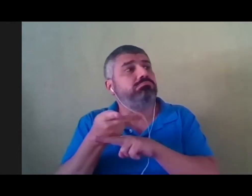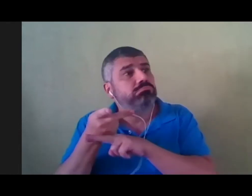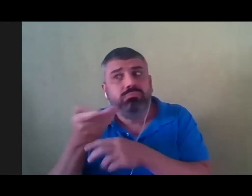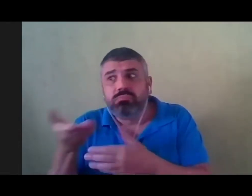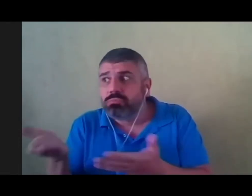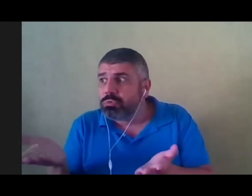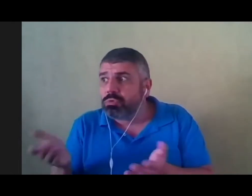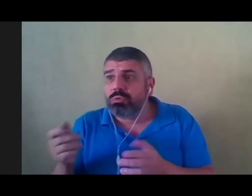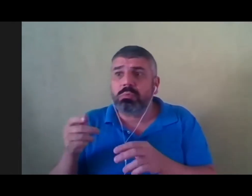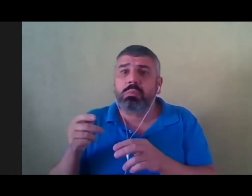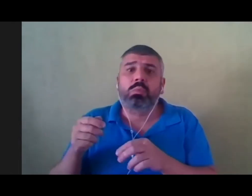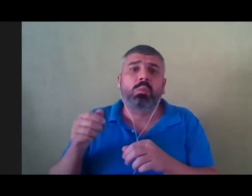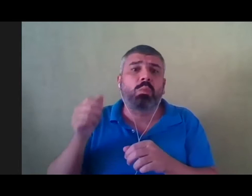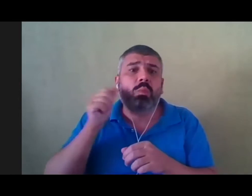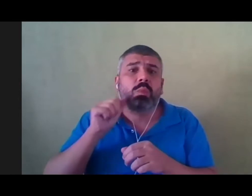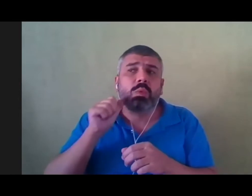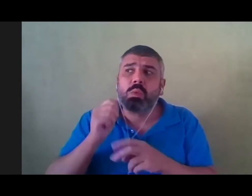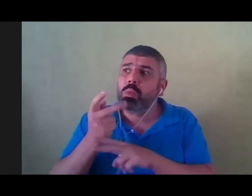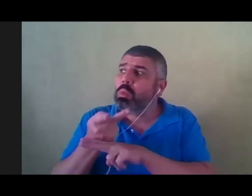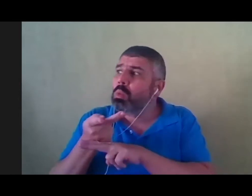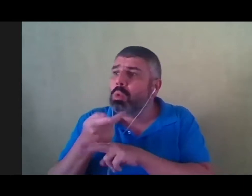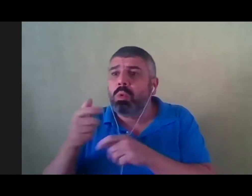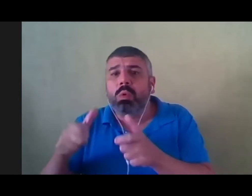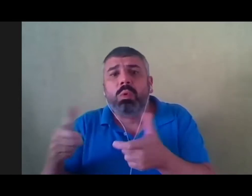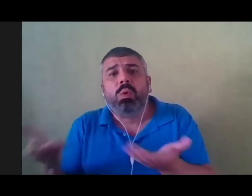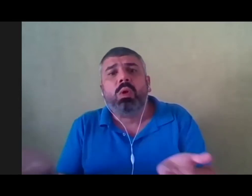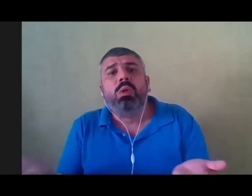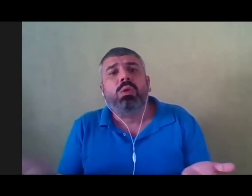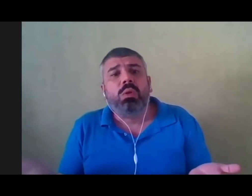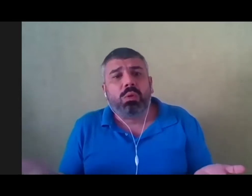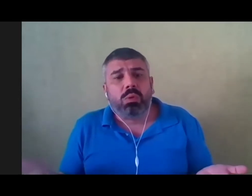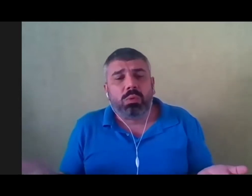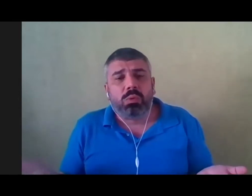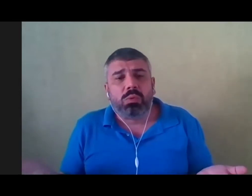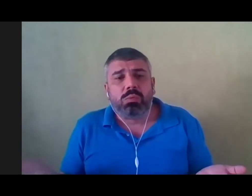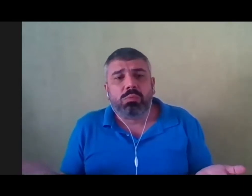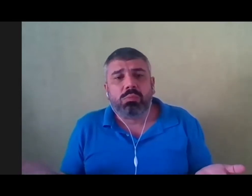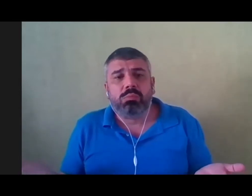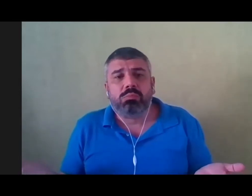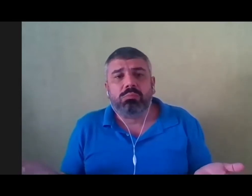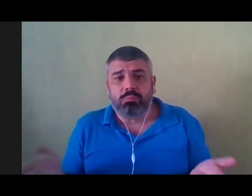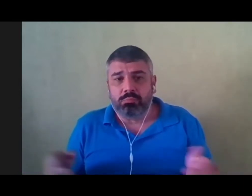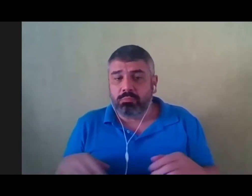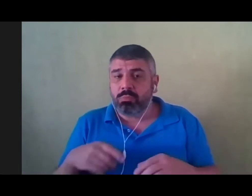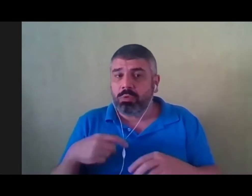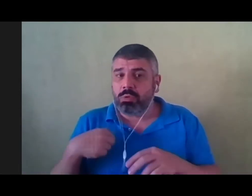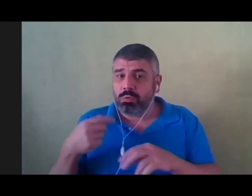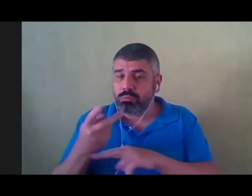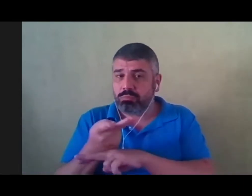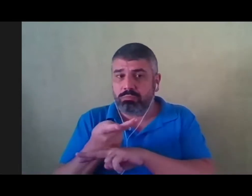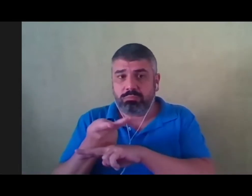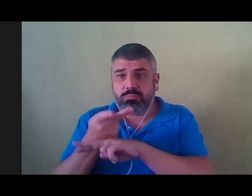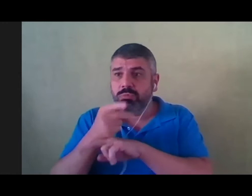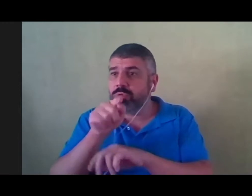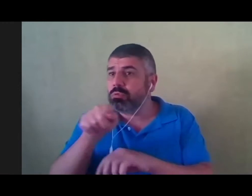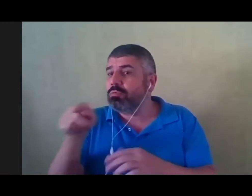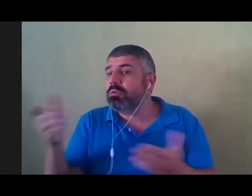Menina Griot, Menina Griot, onde está você?